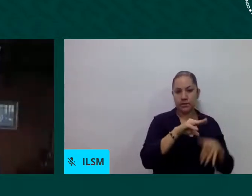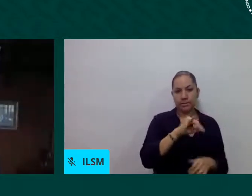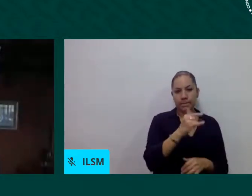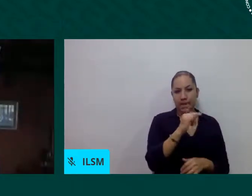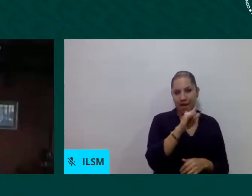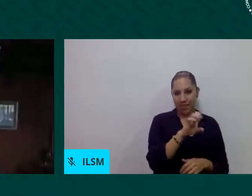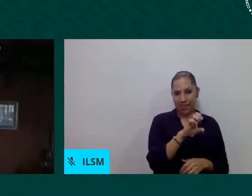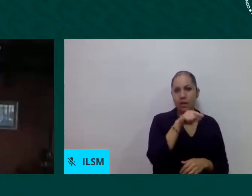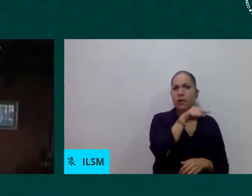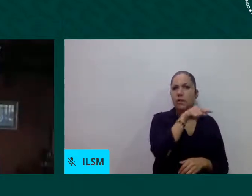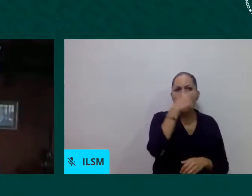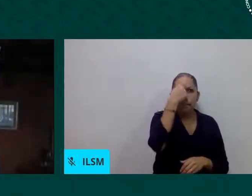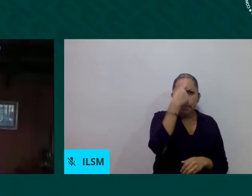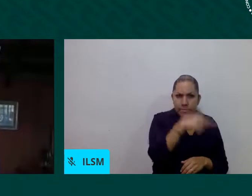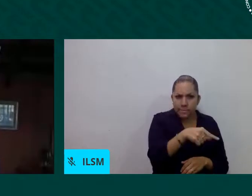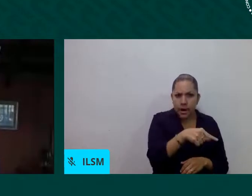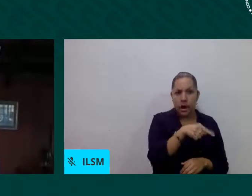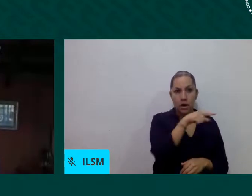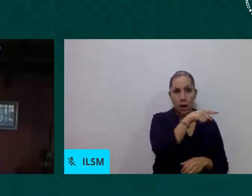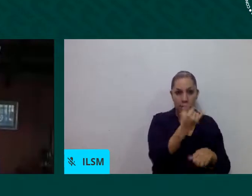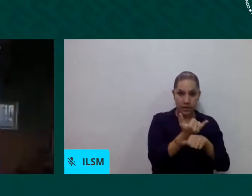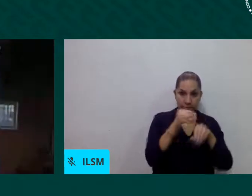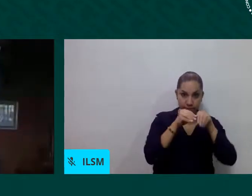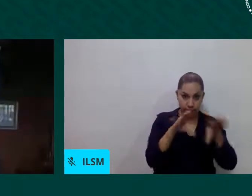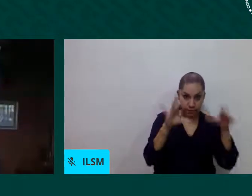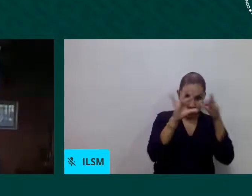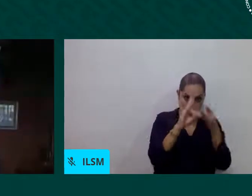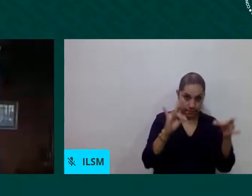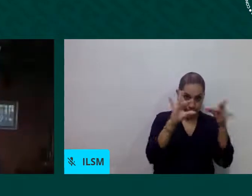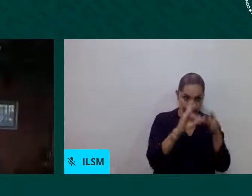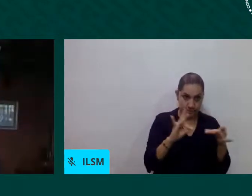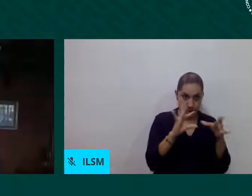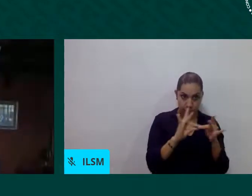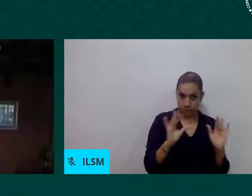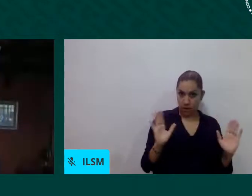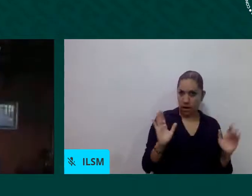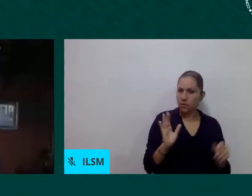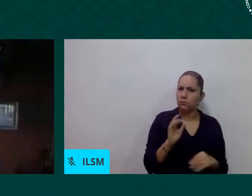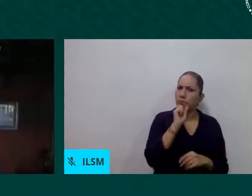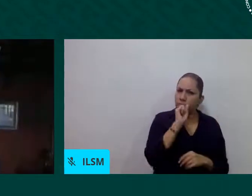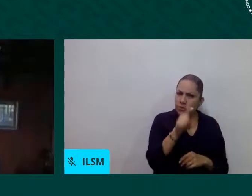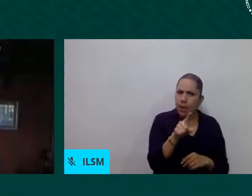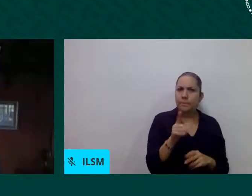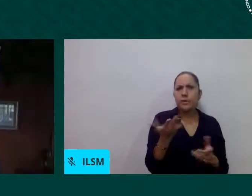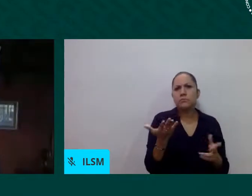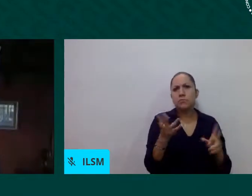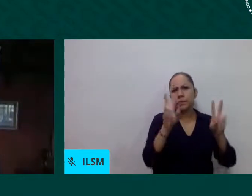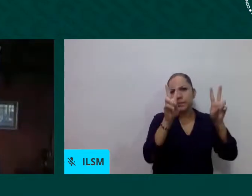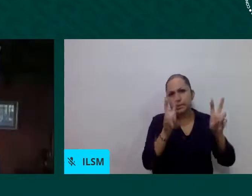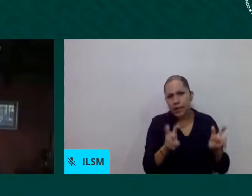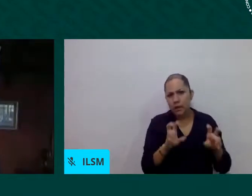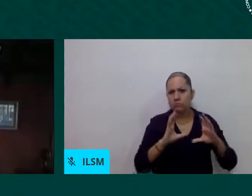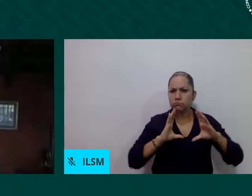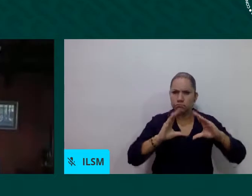capacitaciones ajustadas en materia laboral en materia de formación de empleo o también realizar acciones de intermediación